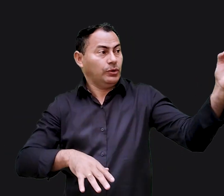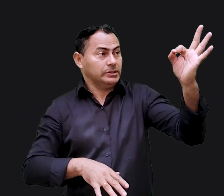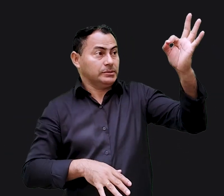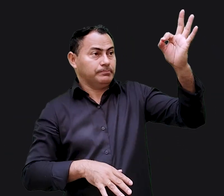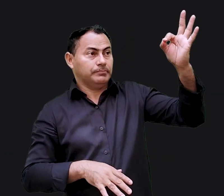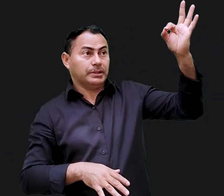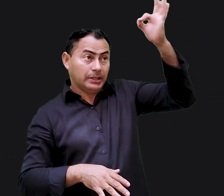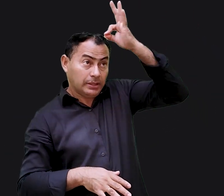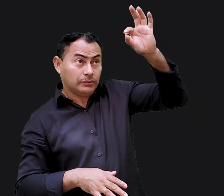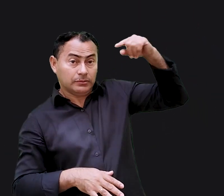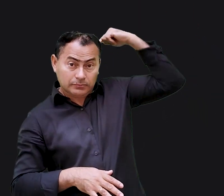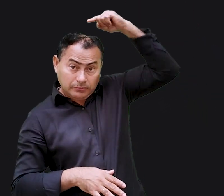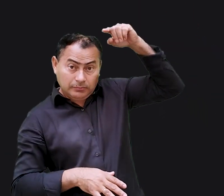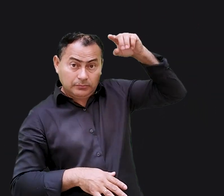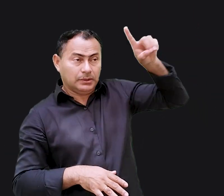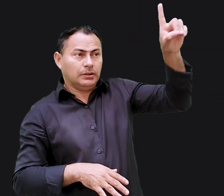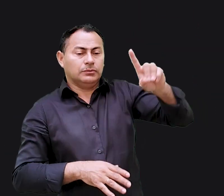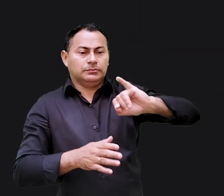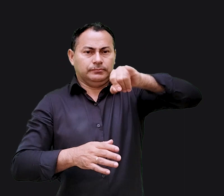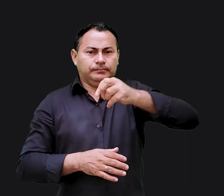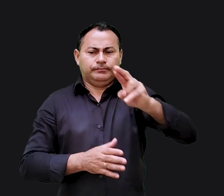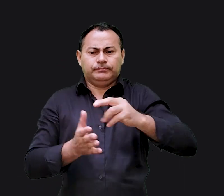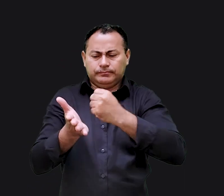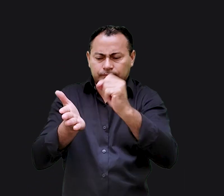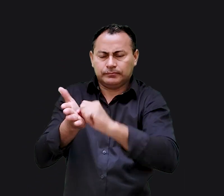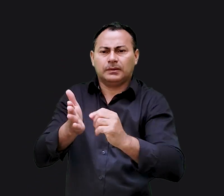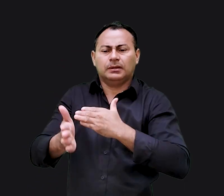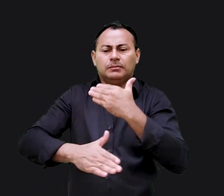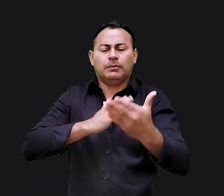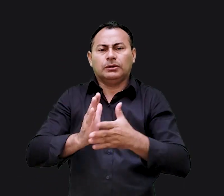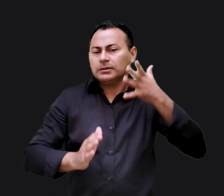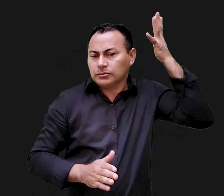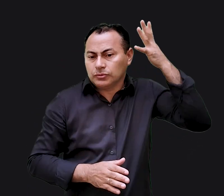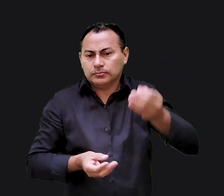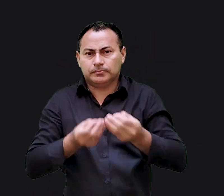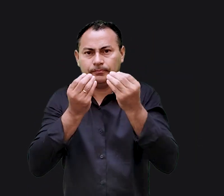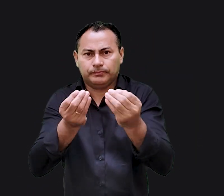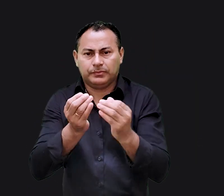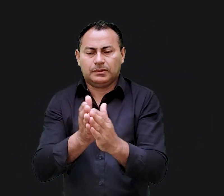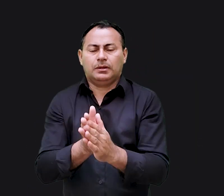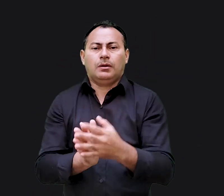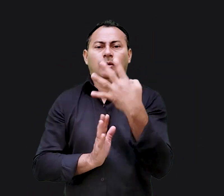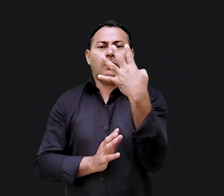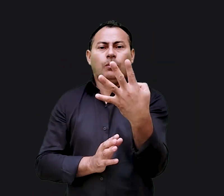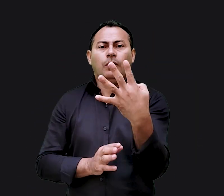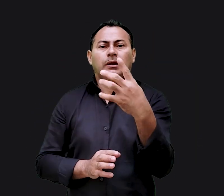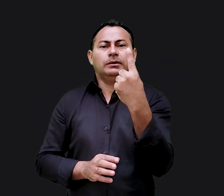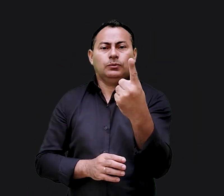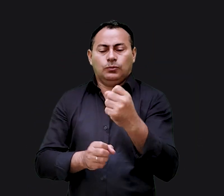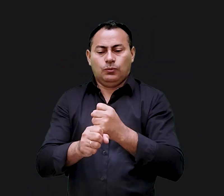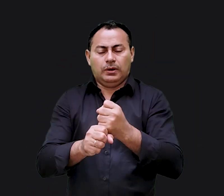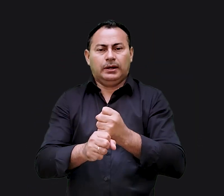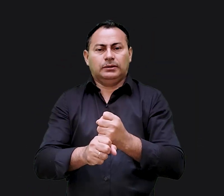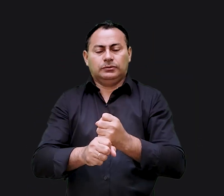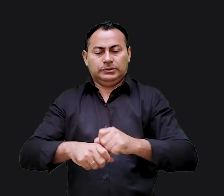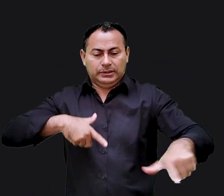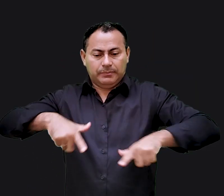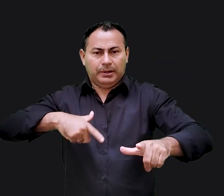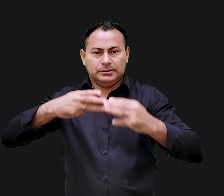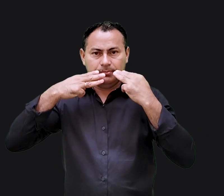movido pelo Espírito de Deus, Jeremias começou a escrever todos os importantes sermões que Deus tinha lhe dado em seus 41 anos de